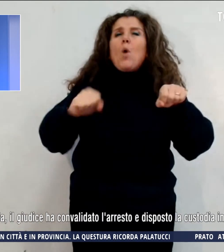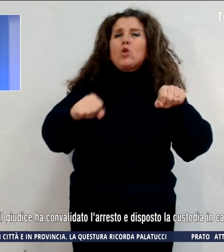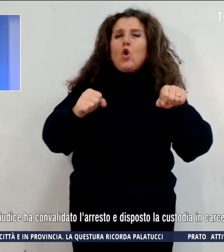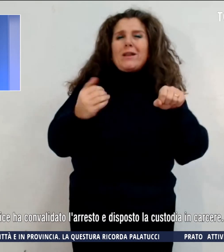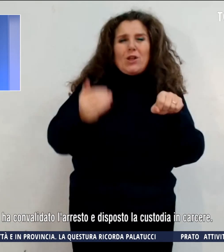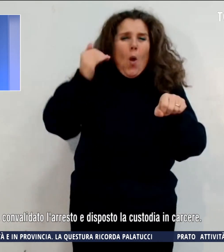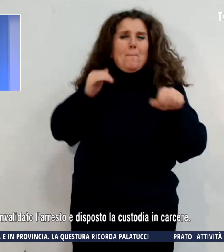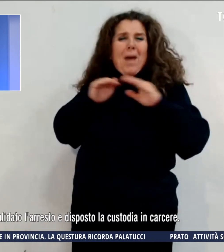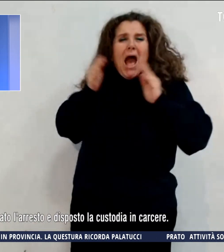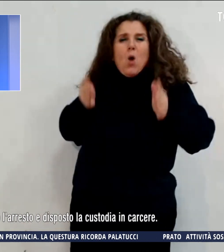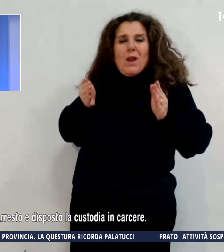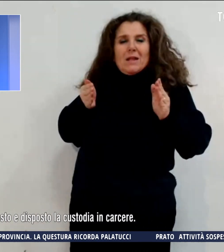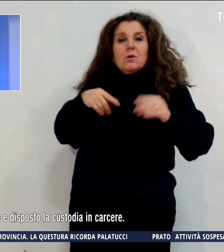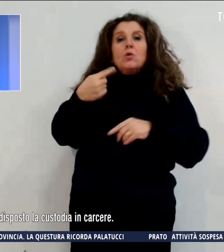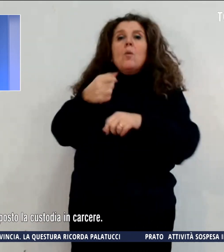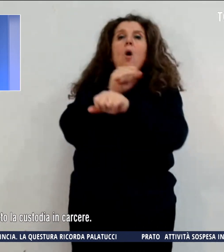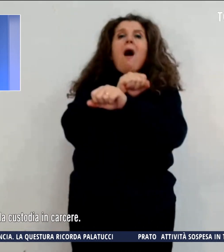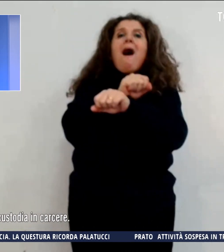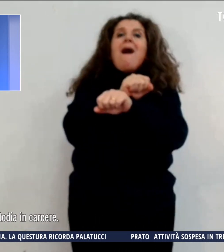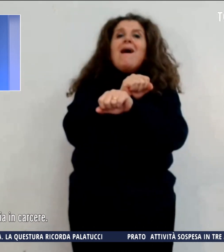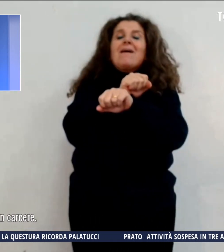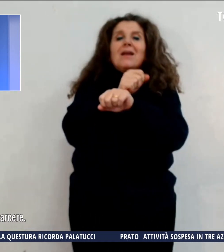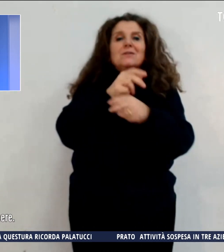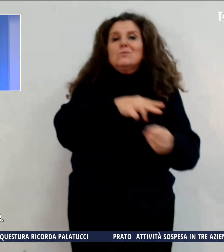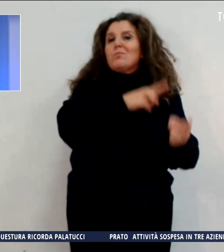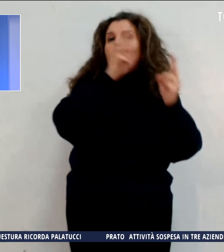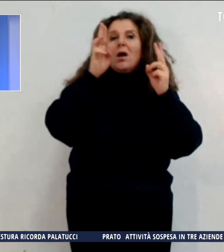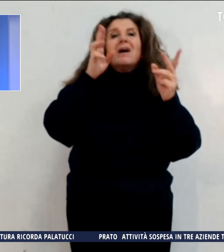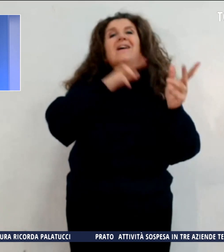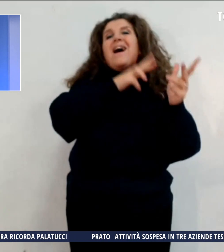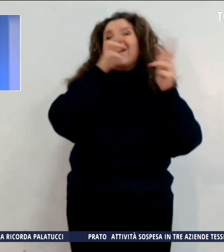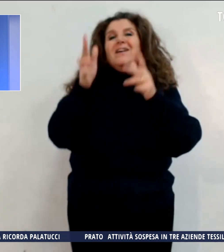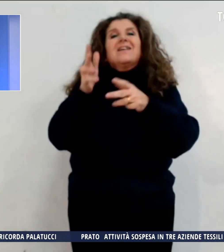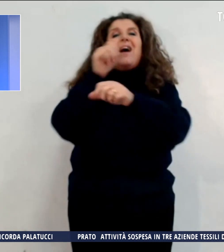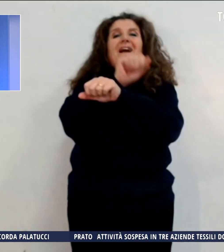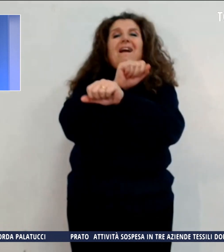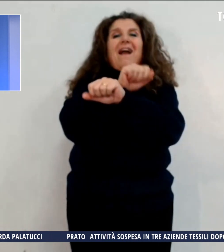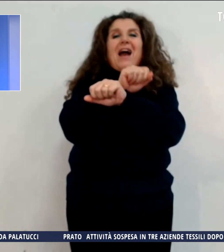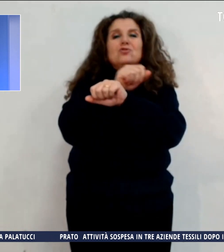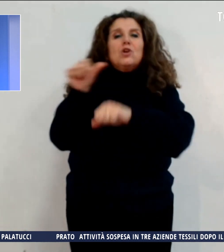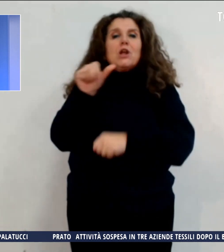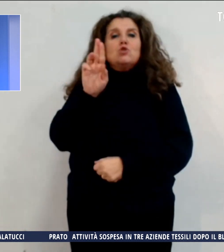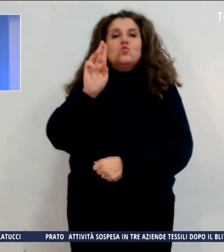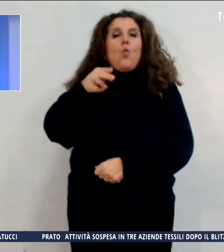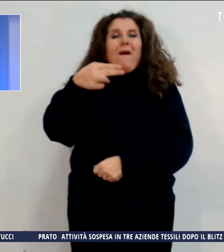'arresto è stato trasferito al carcere Le Sughere di Livorno. Nel corso dell'udienza di